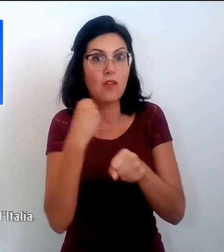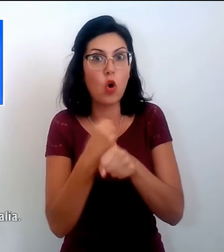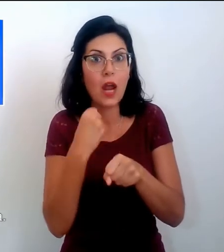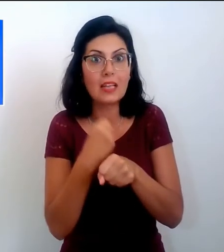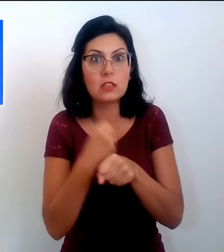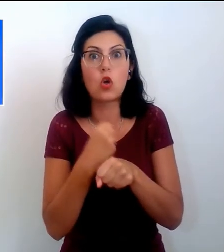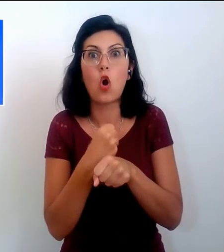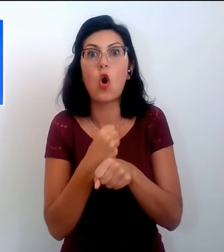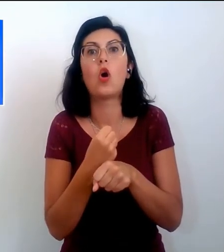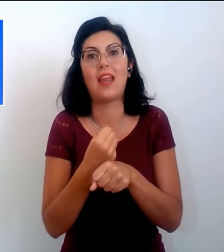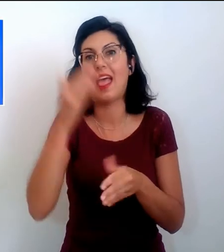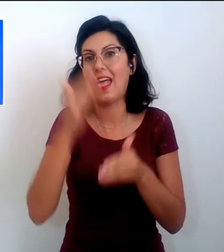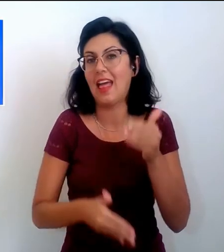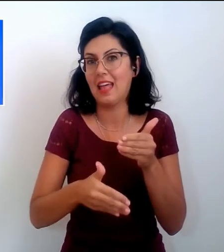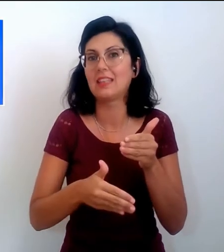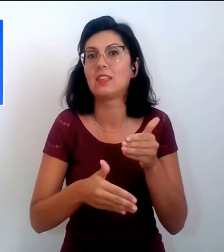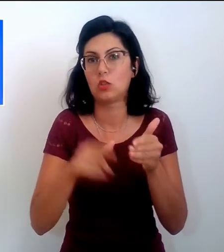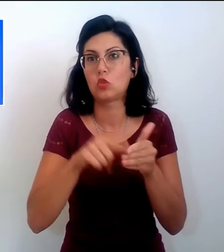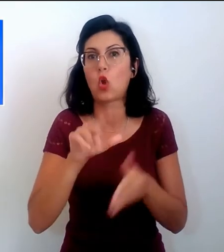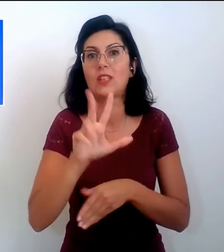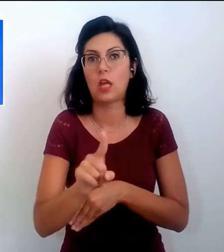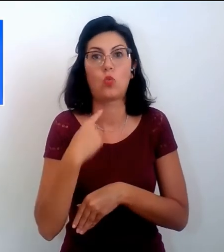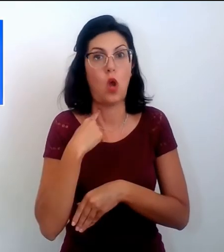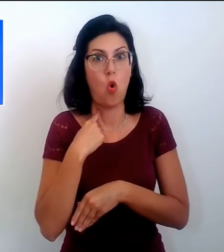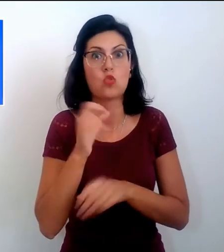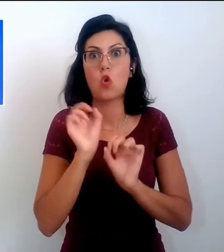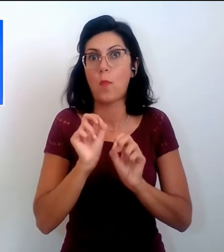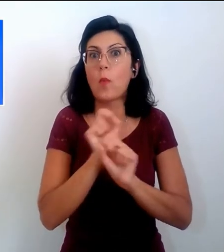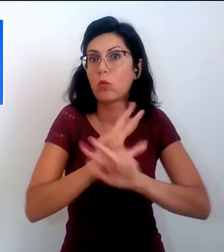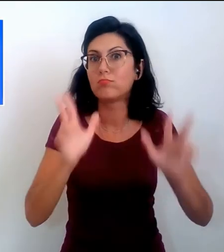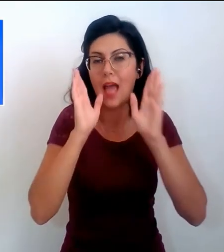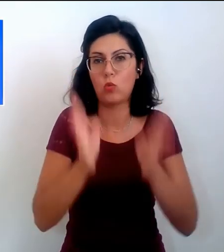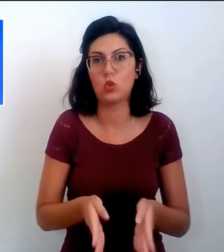termine previsto del 31 agosto. Lo rende noto proprio autostrade.